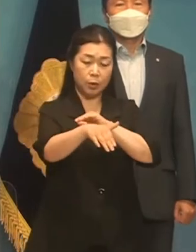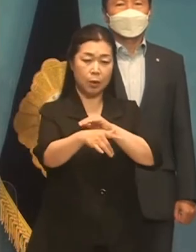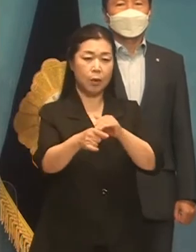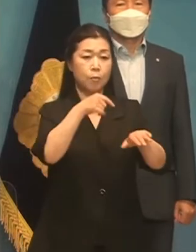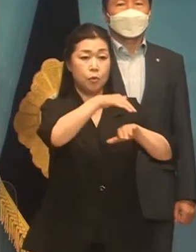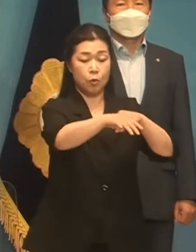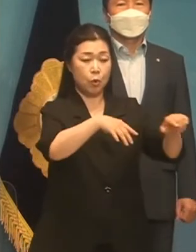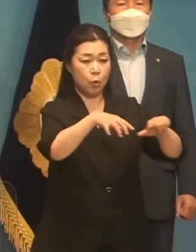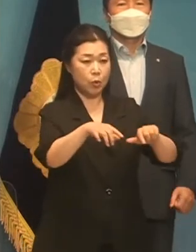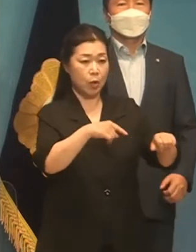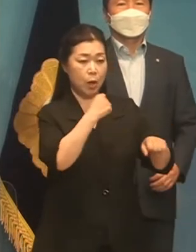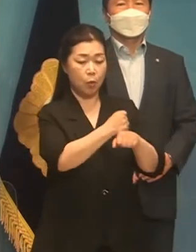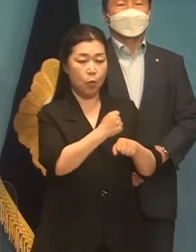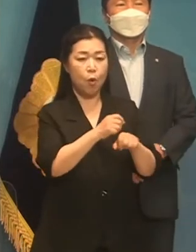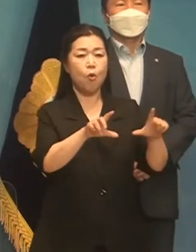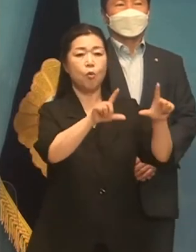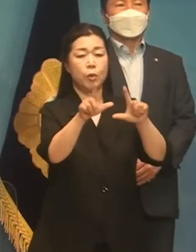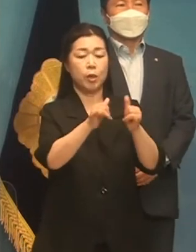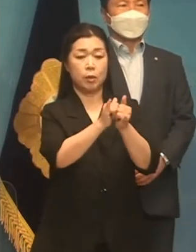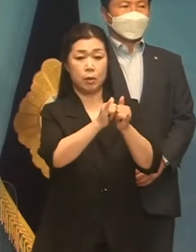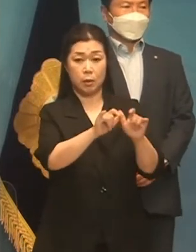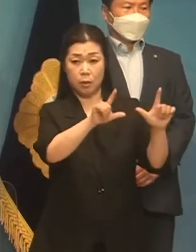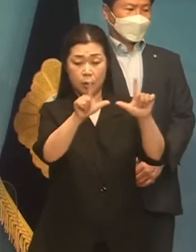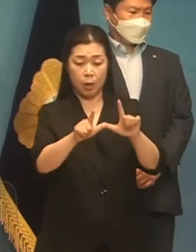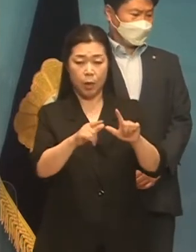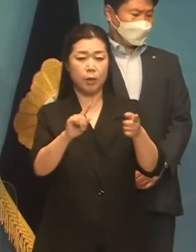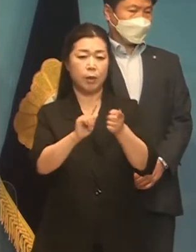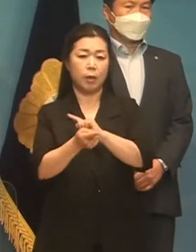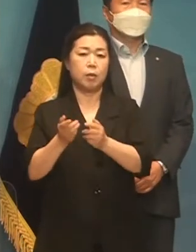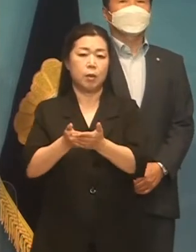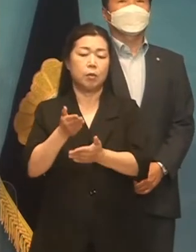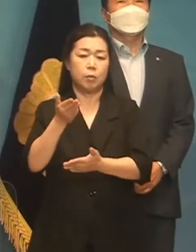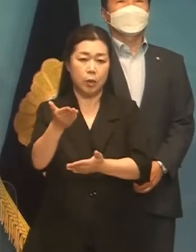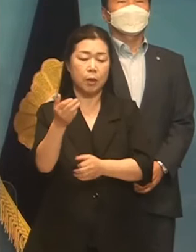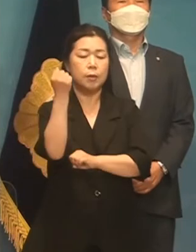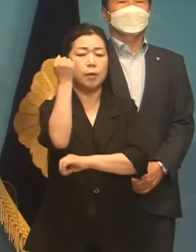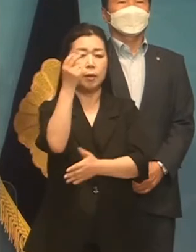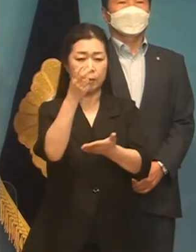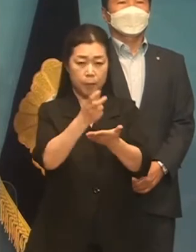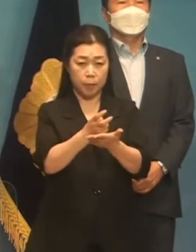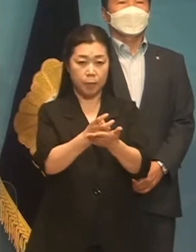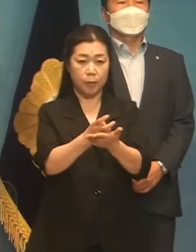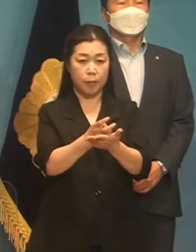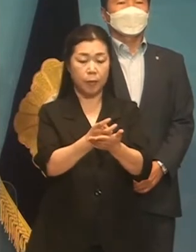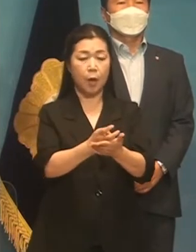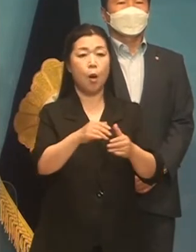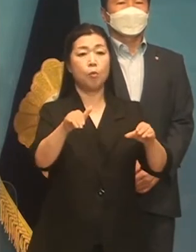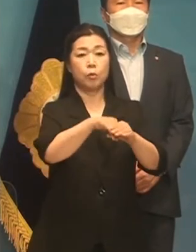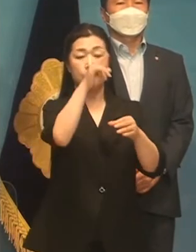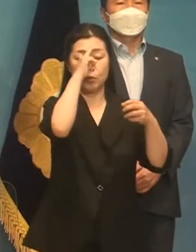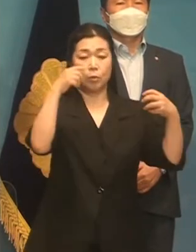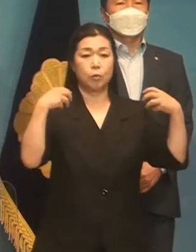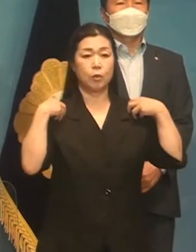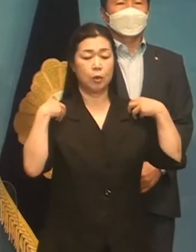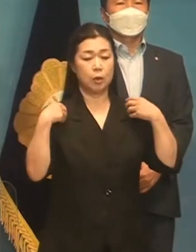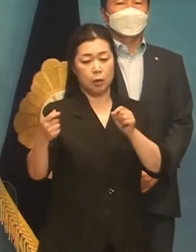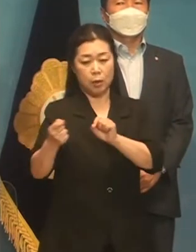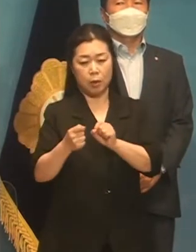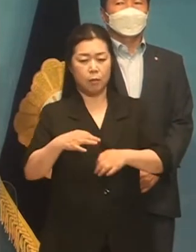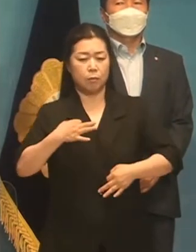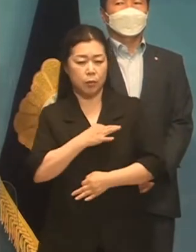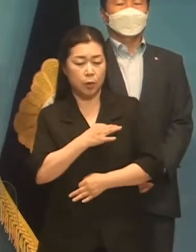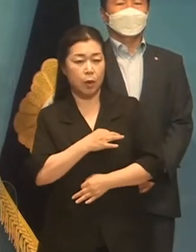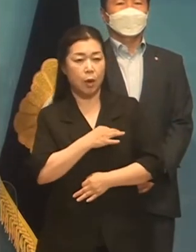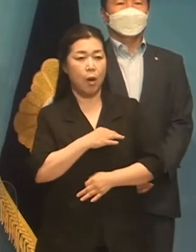통제하고 국민의 삶을 대변해야 합니다. 대인직의 정상화입니다. 문재인 정부는 측근 비리,